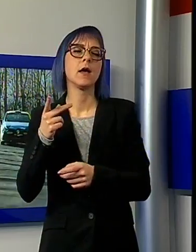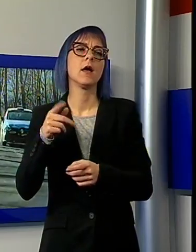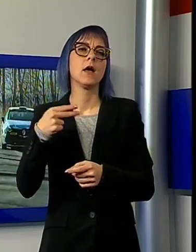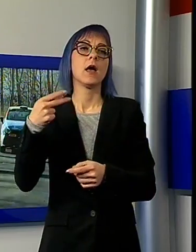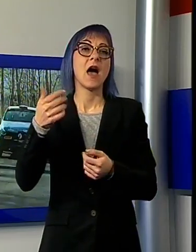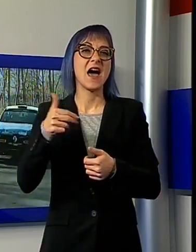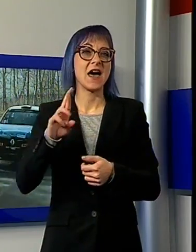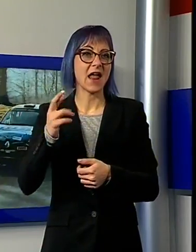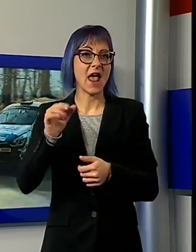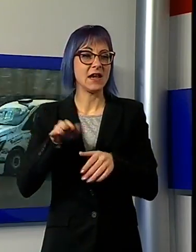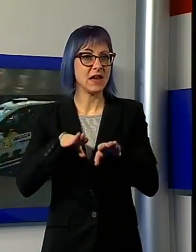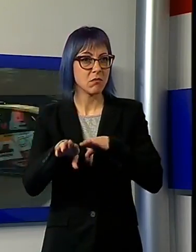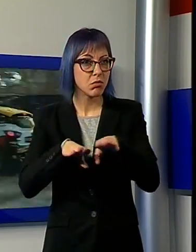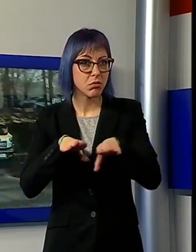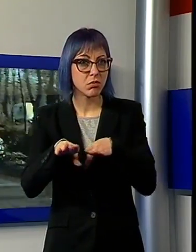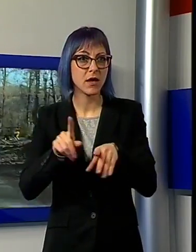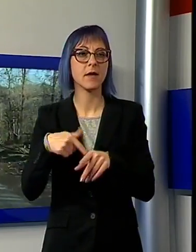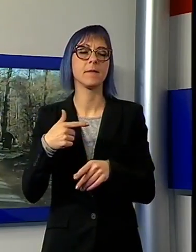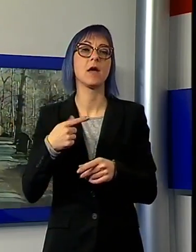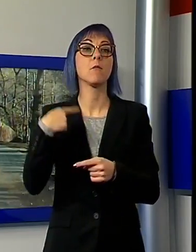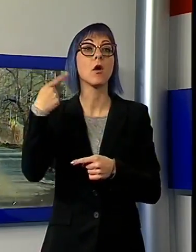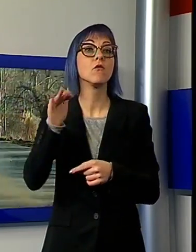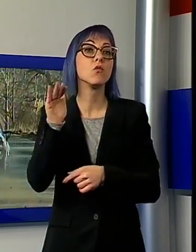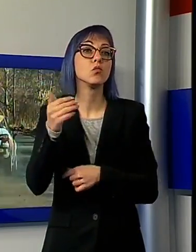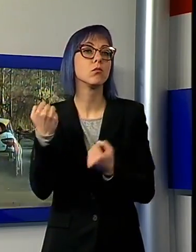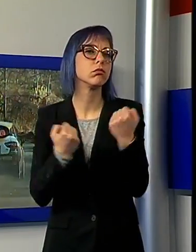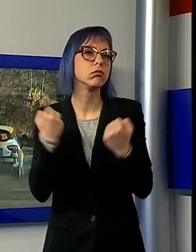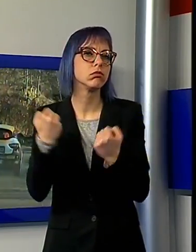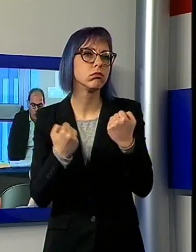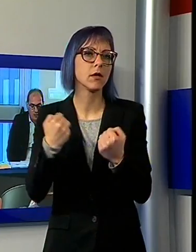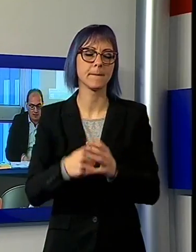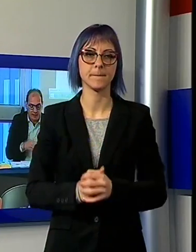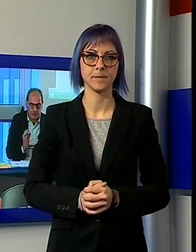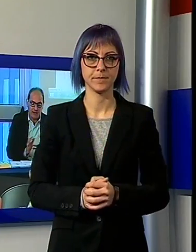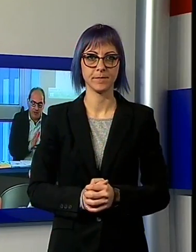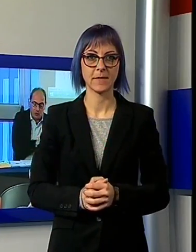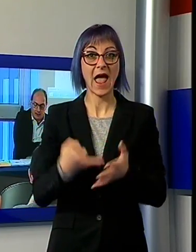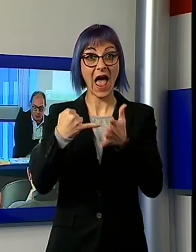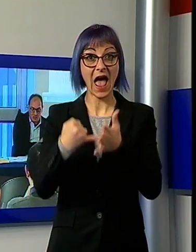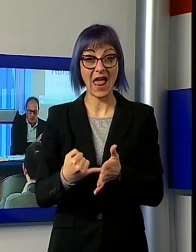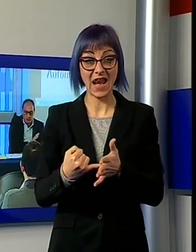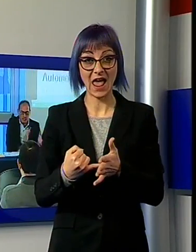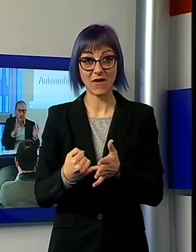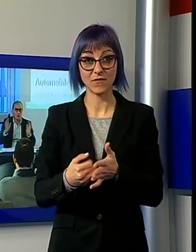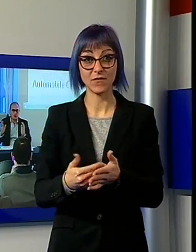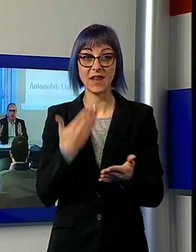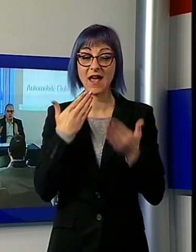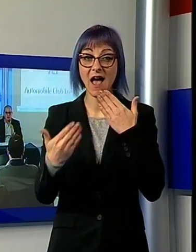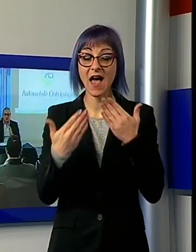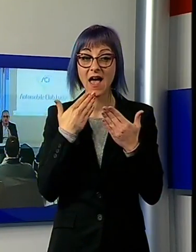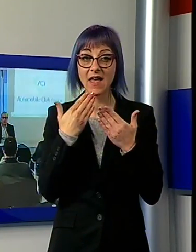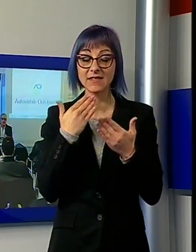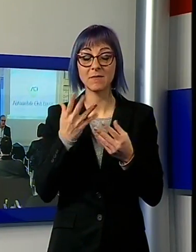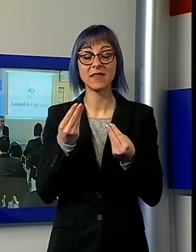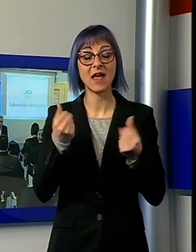futuri automobilisti. Al termine dell'assemblea sono stati presentati ai soci i tanti eventi in programma